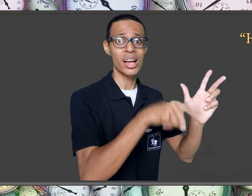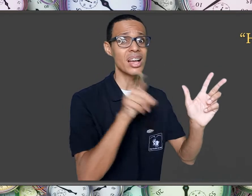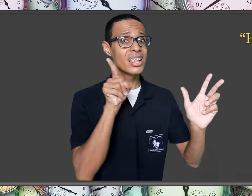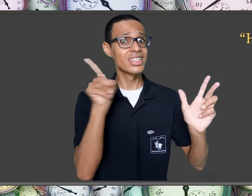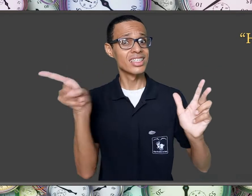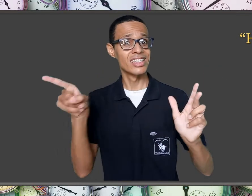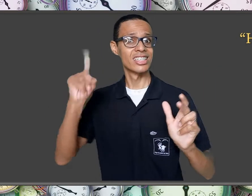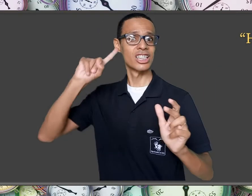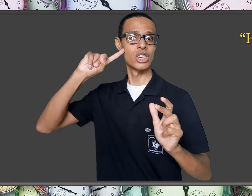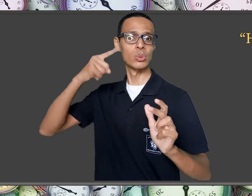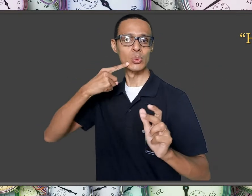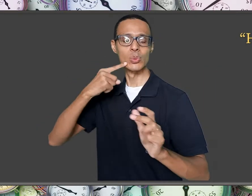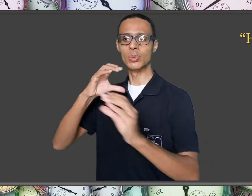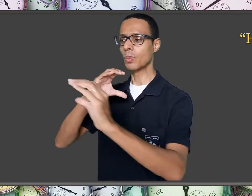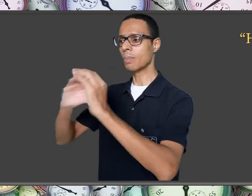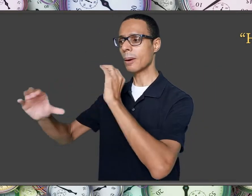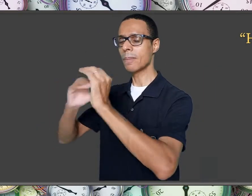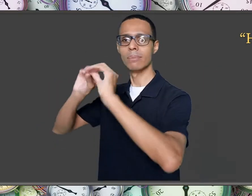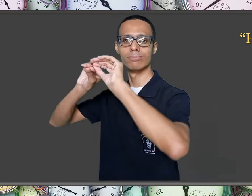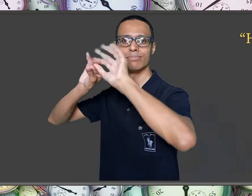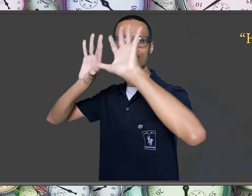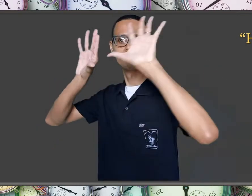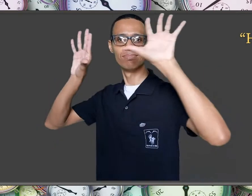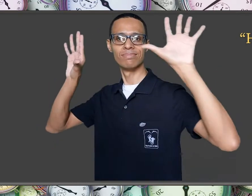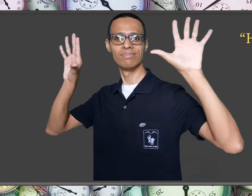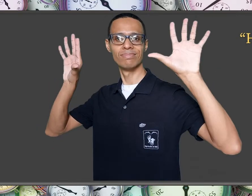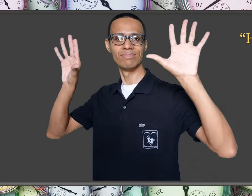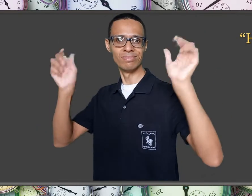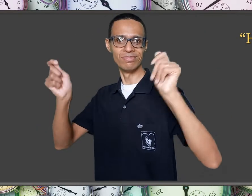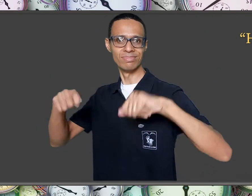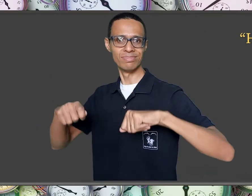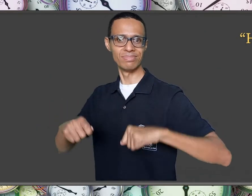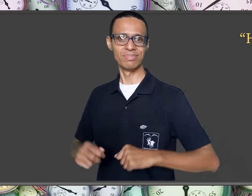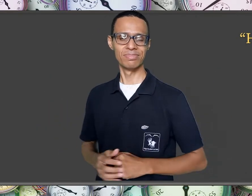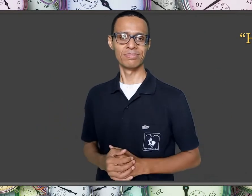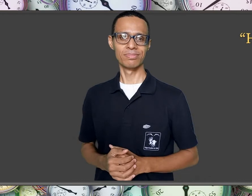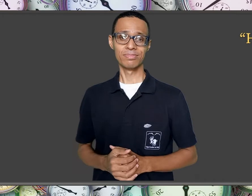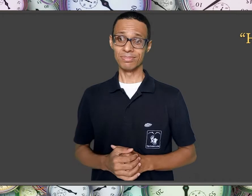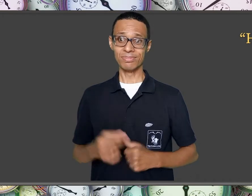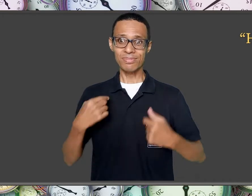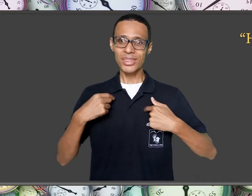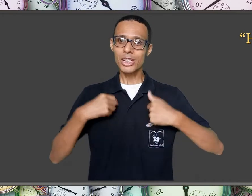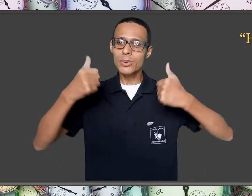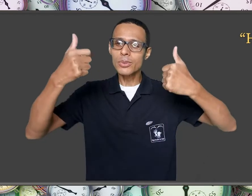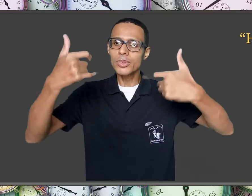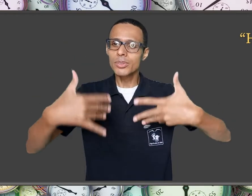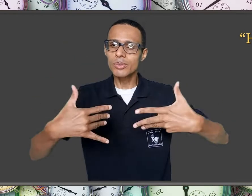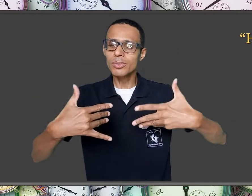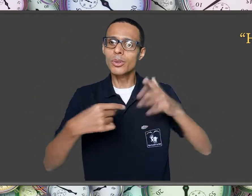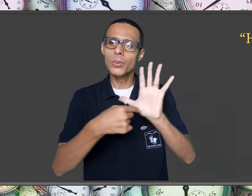compreensível ao sujeito surdo. Agora vou explicar o termo